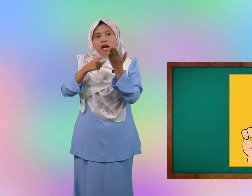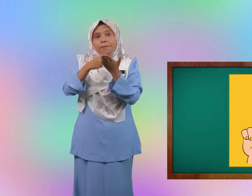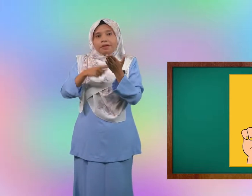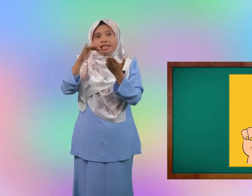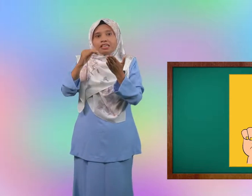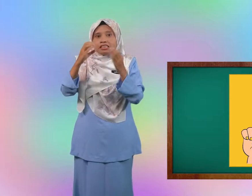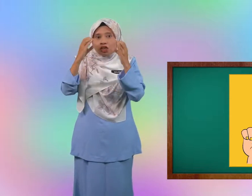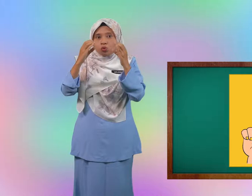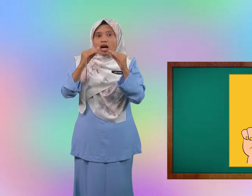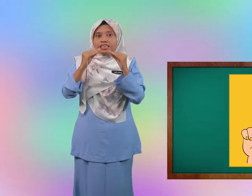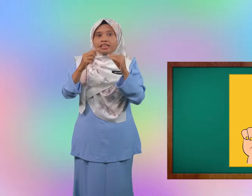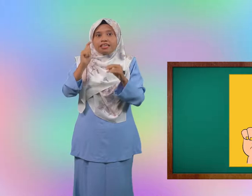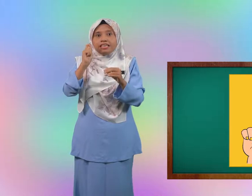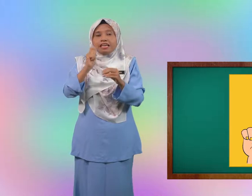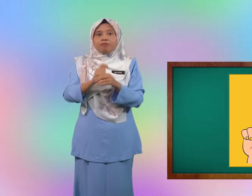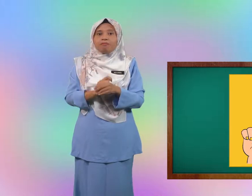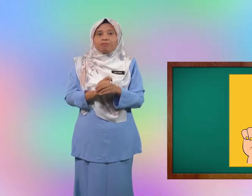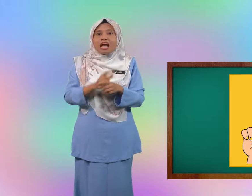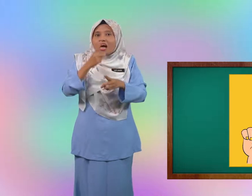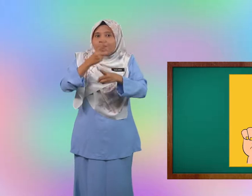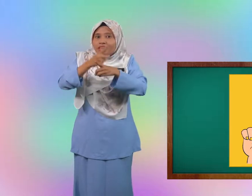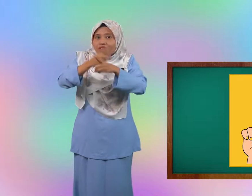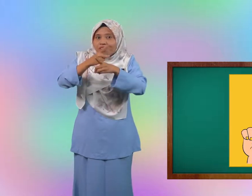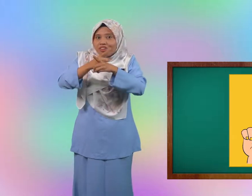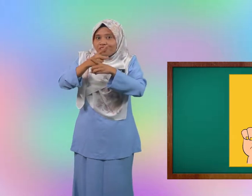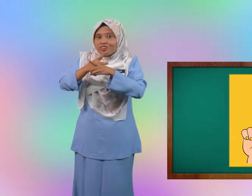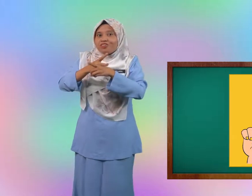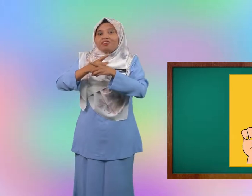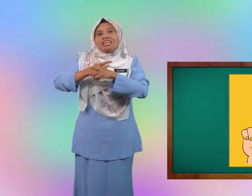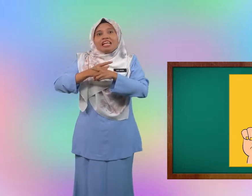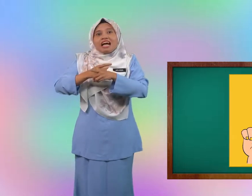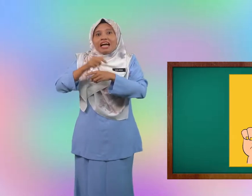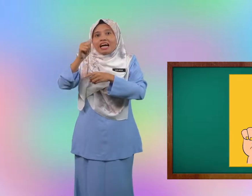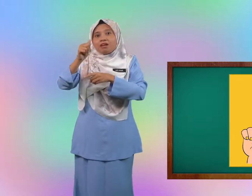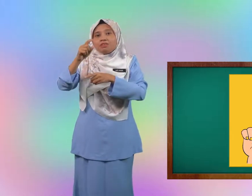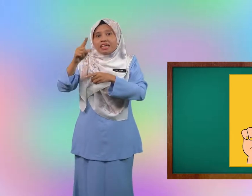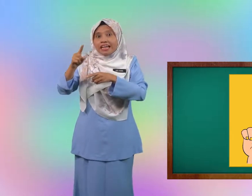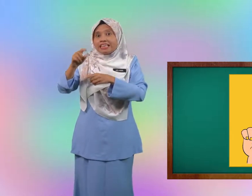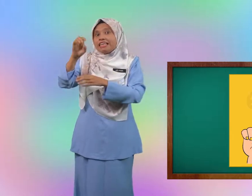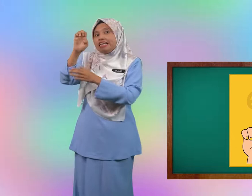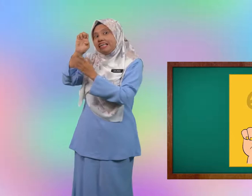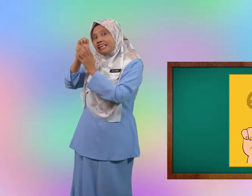apa yang cikgu ajar tadi betul abjad E